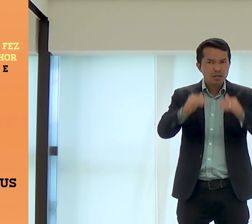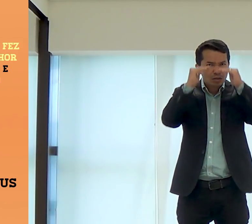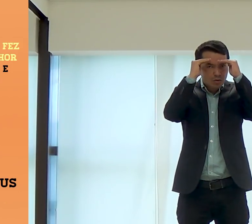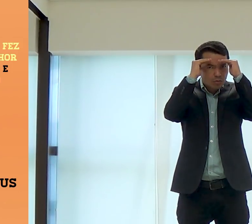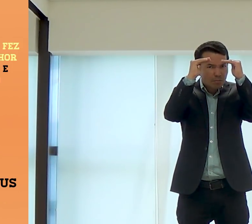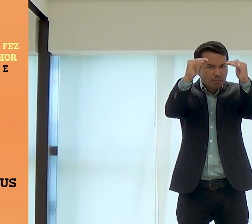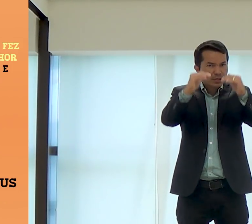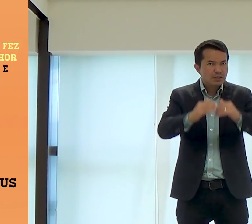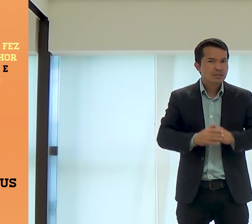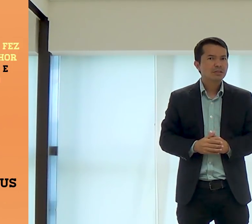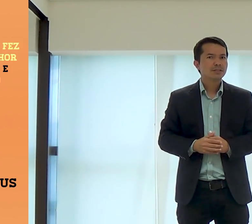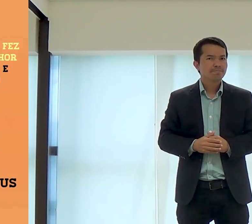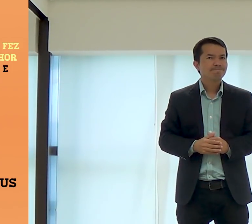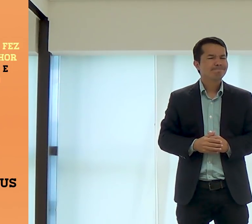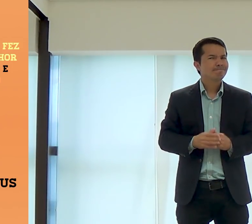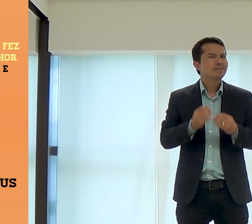obediente, é uma obediência,